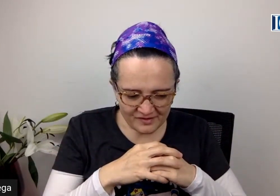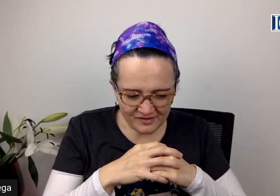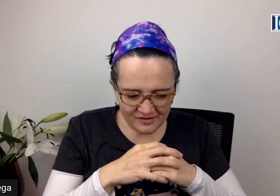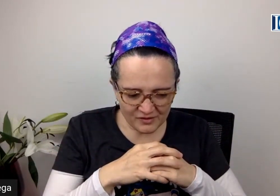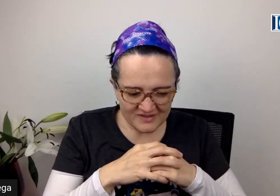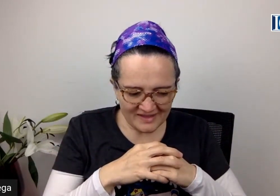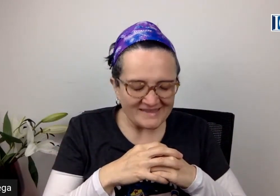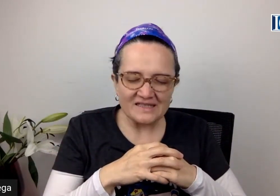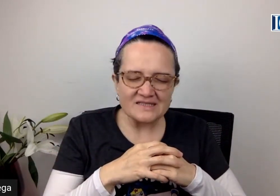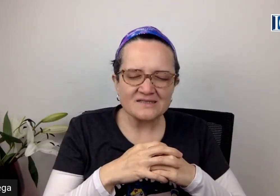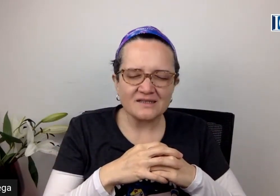yo decía, qué triste